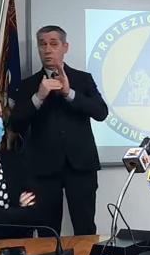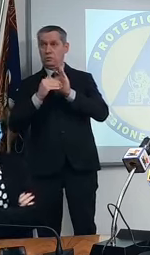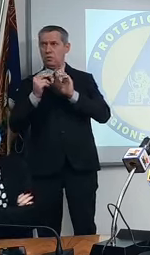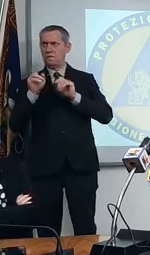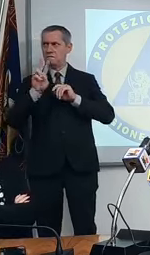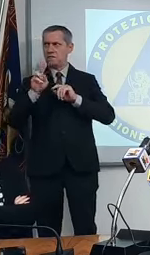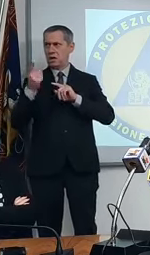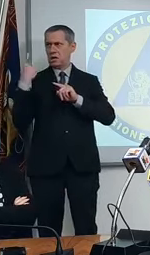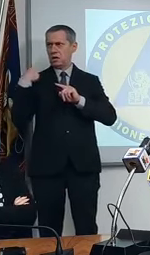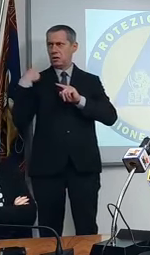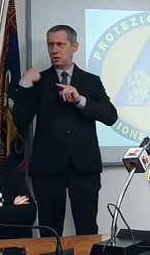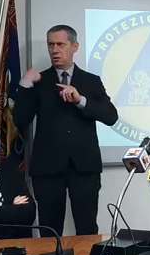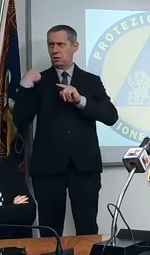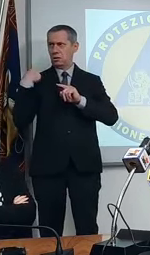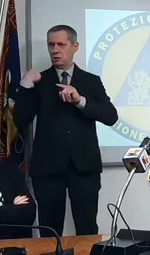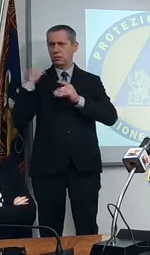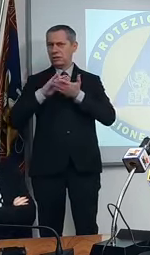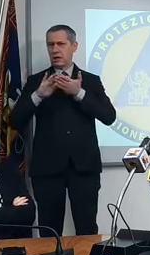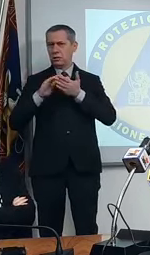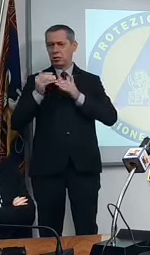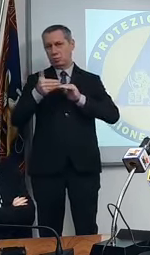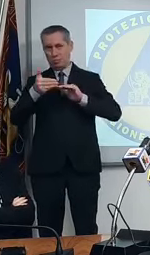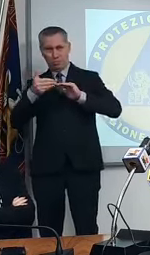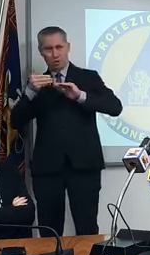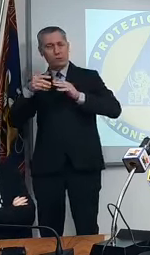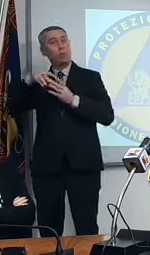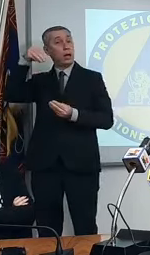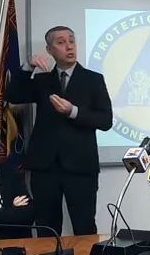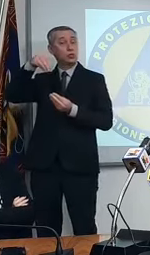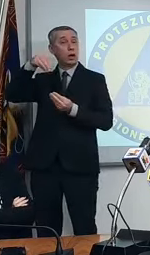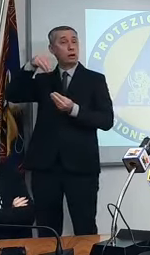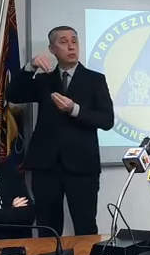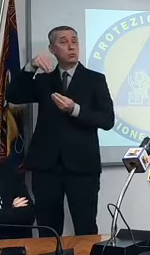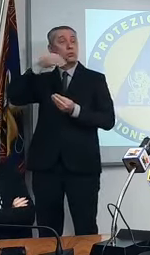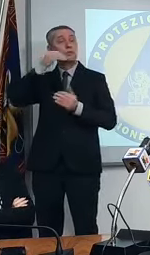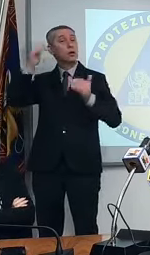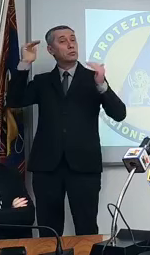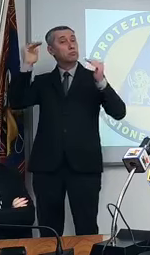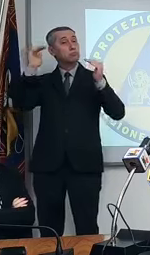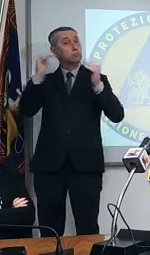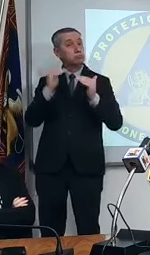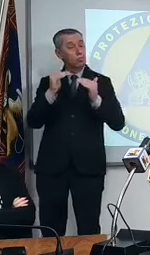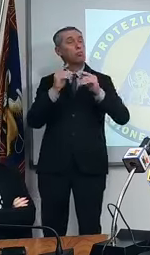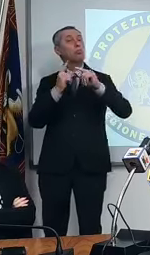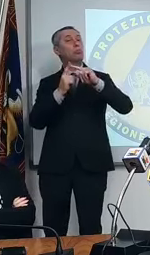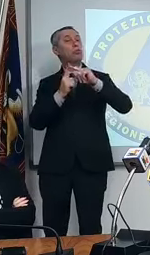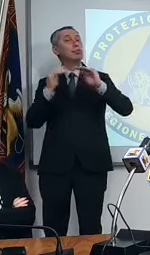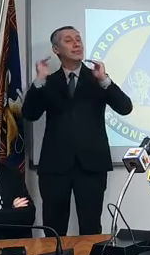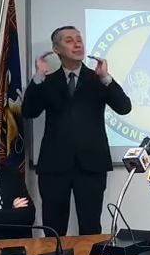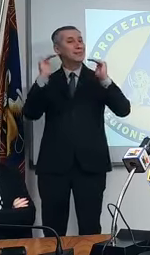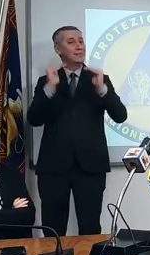Venerdì santo, venerdì prima di Pasqua c'è un calo di positivi